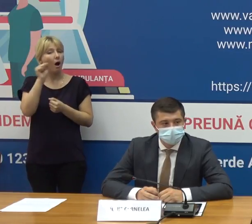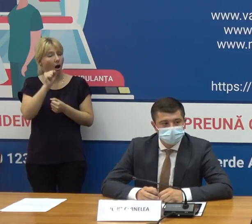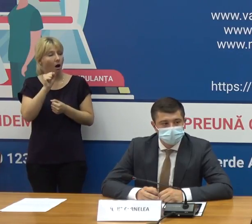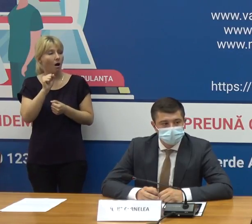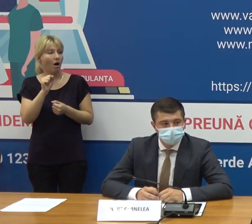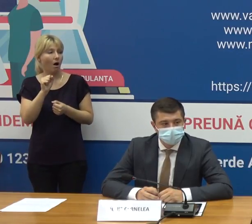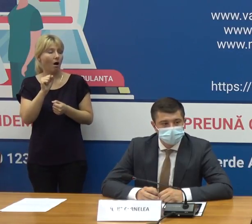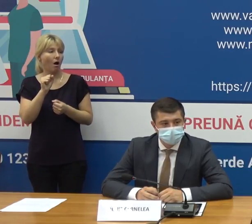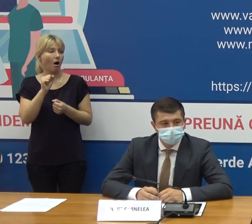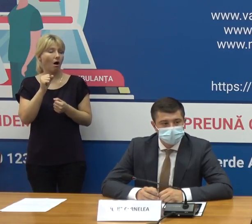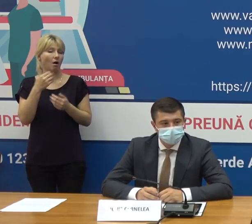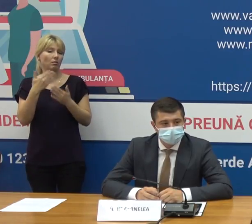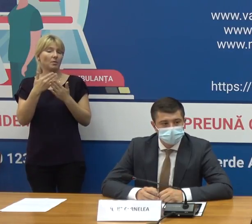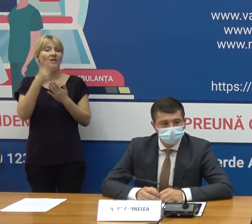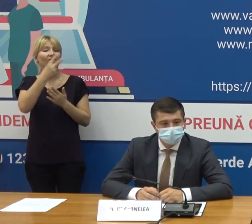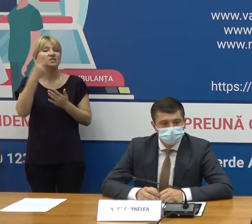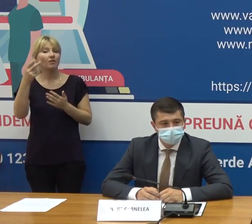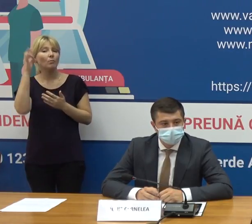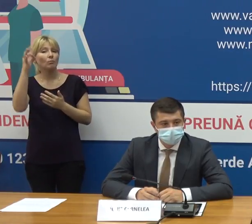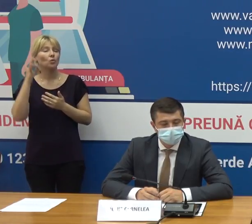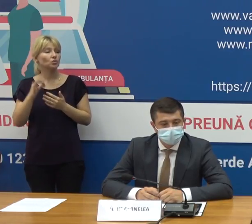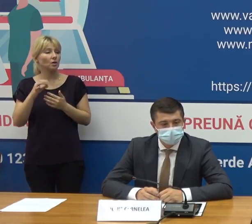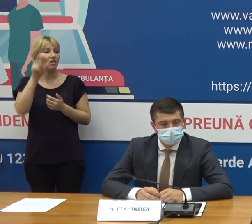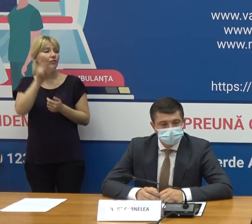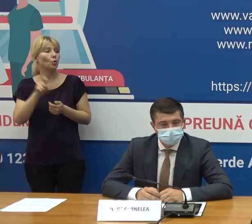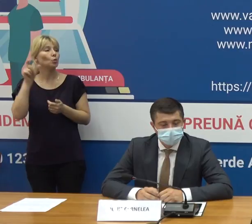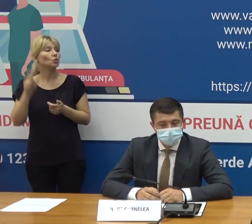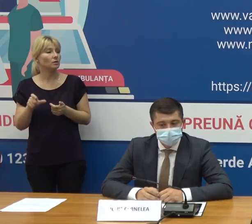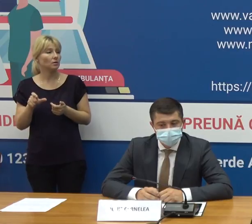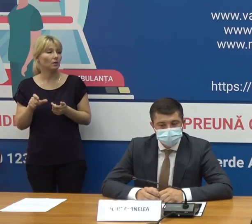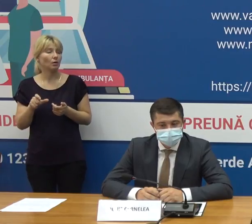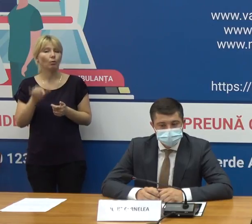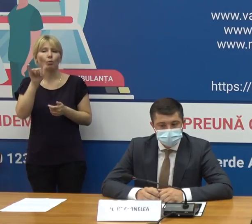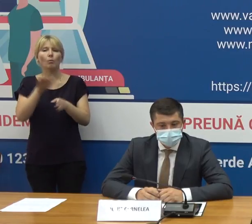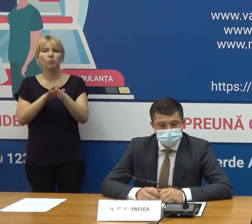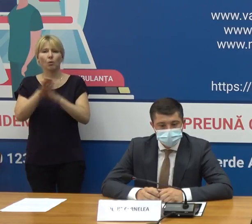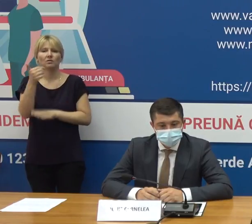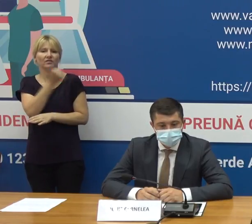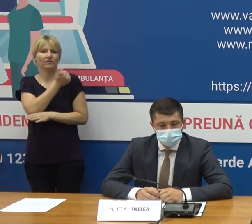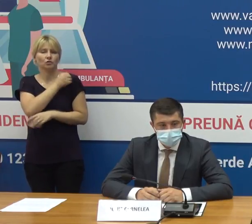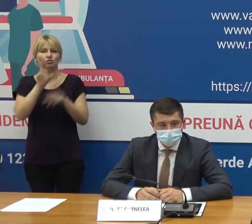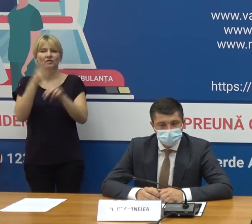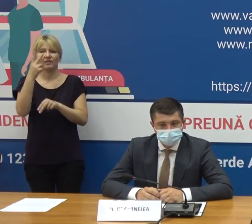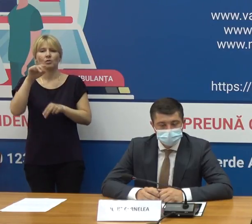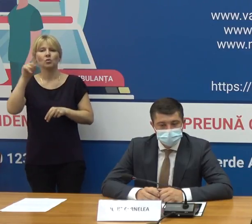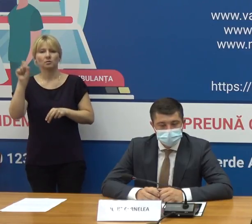ce constituie 22% de persoane care au o schemă completă de vaccinare